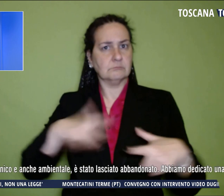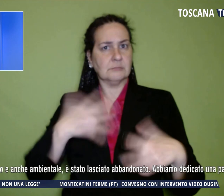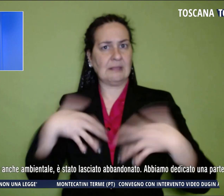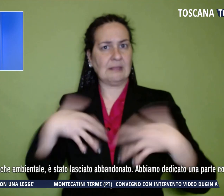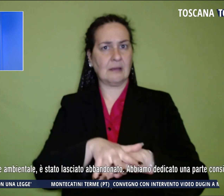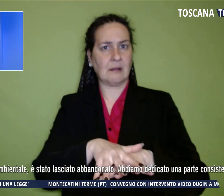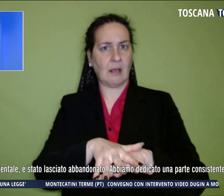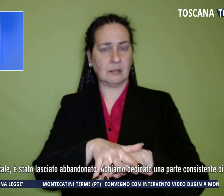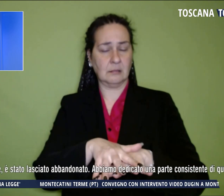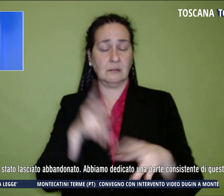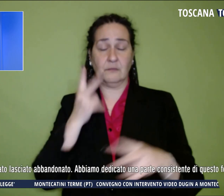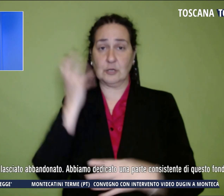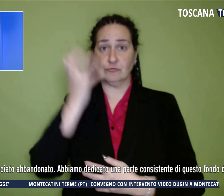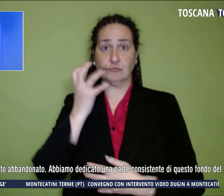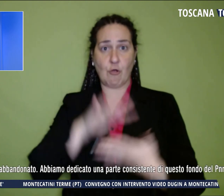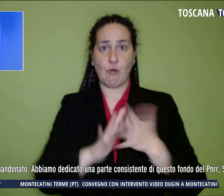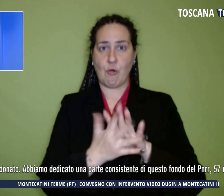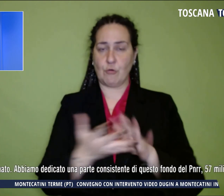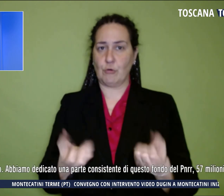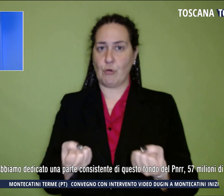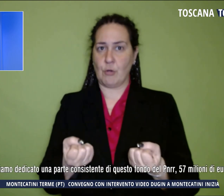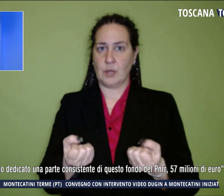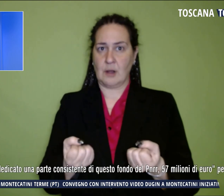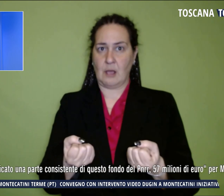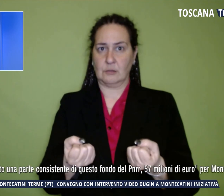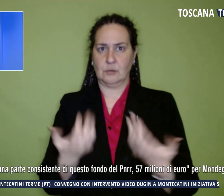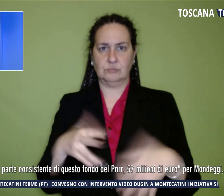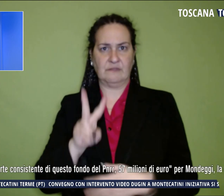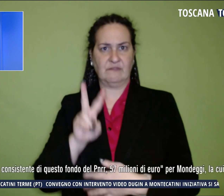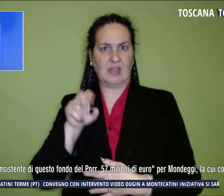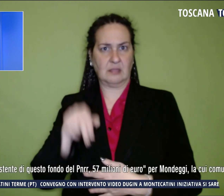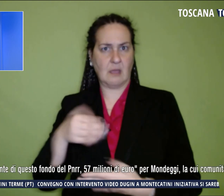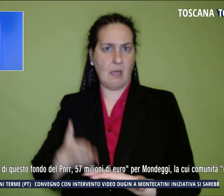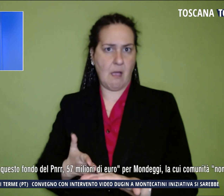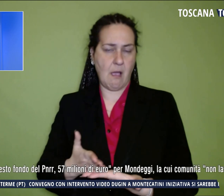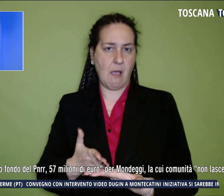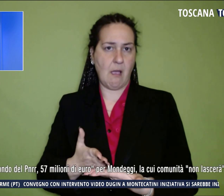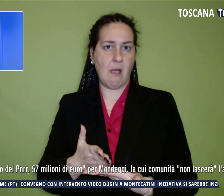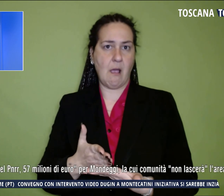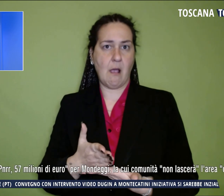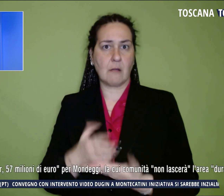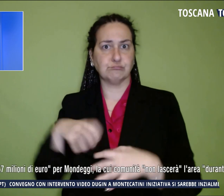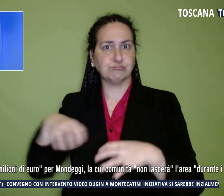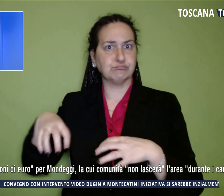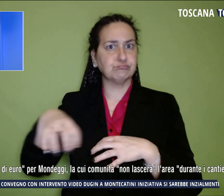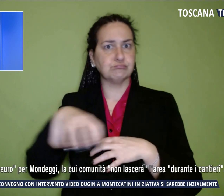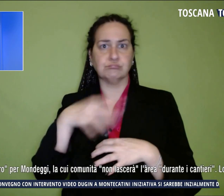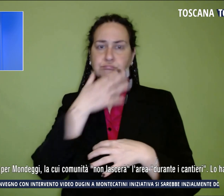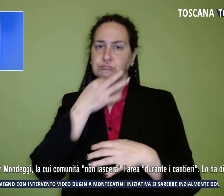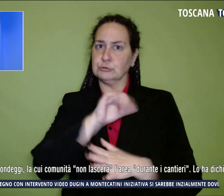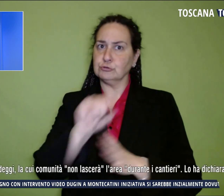sogno che diventa oggi realtà. È da circa 20 anni che questo complesso, così bello dal punto di vista storico,